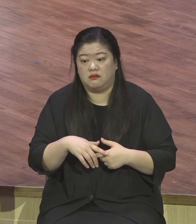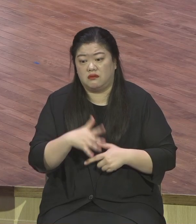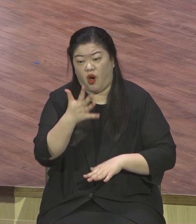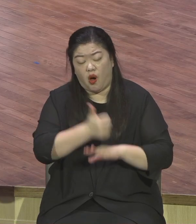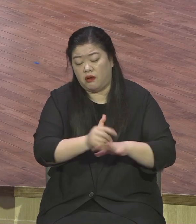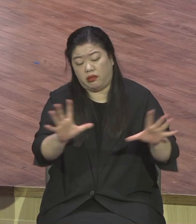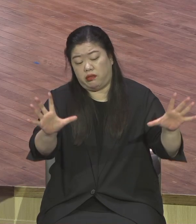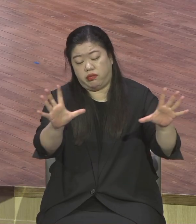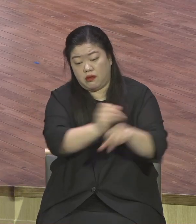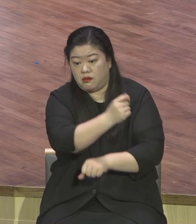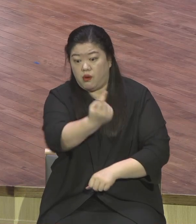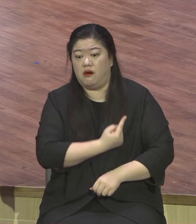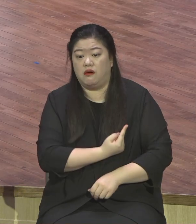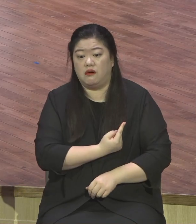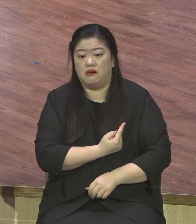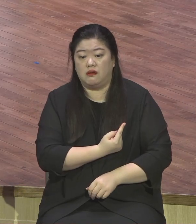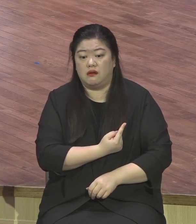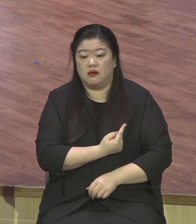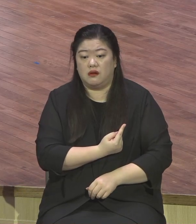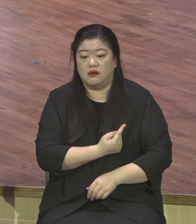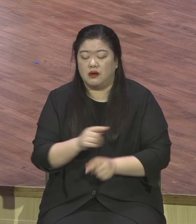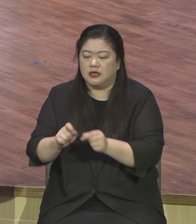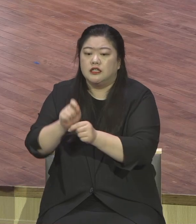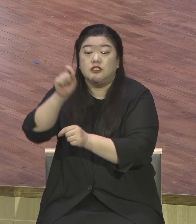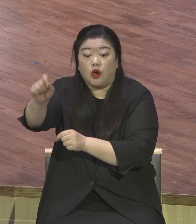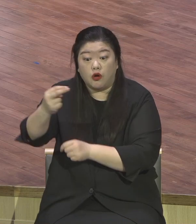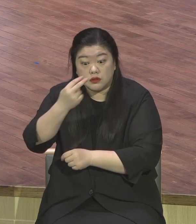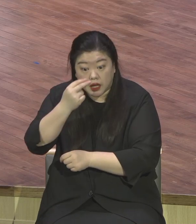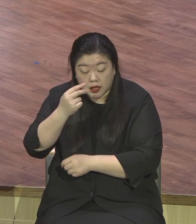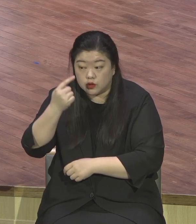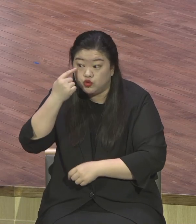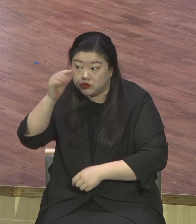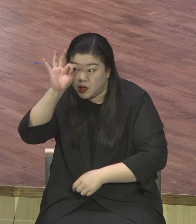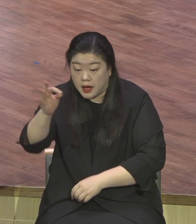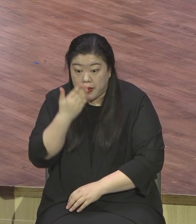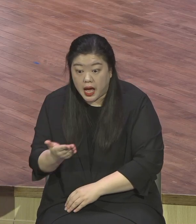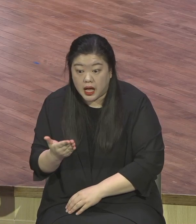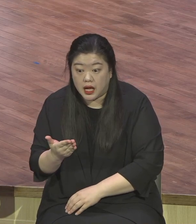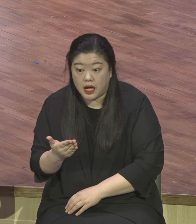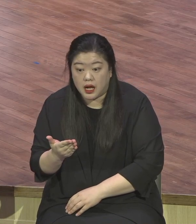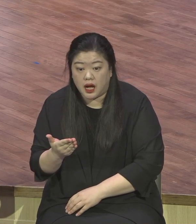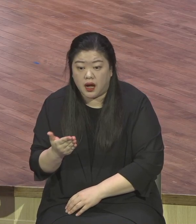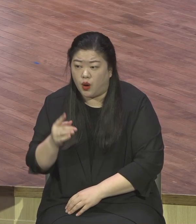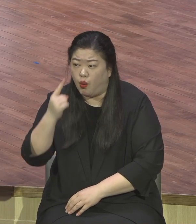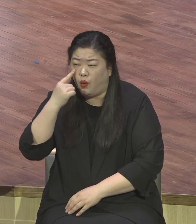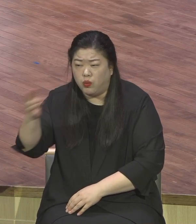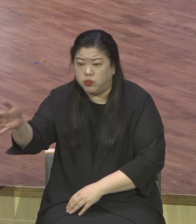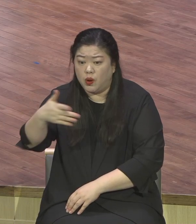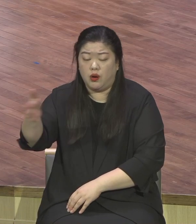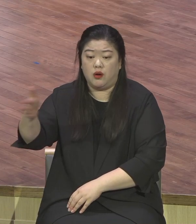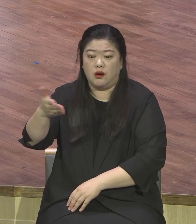눈에 안 보이는 영원한 세계 의 중요성을 이익을 전혀 몰라요